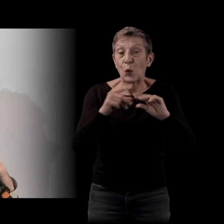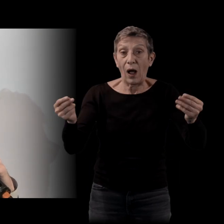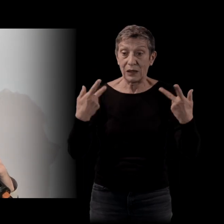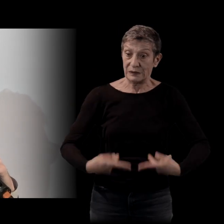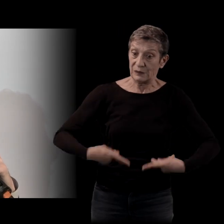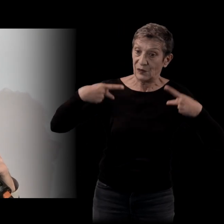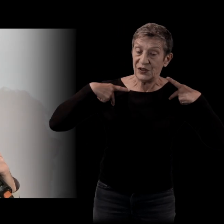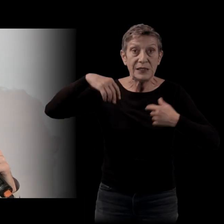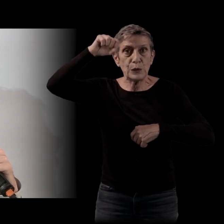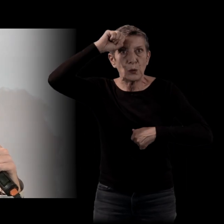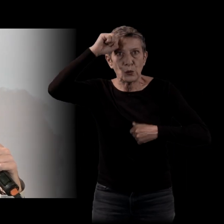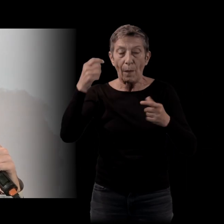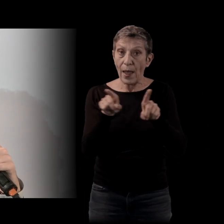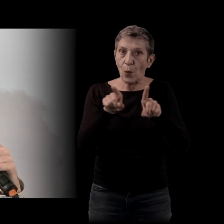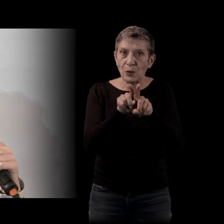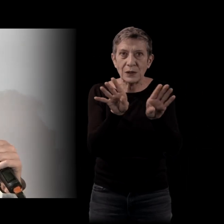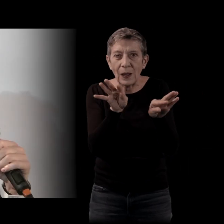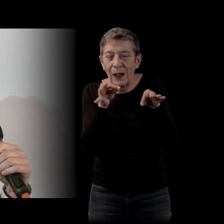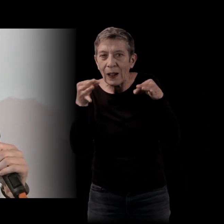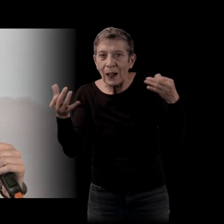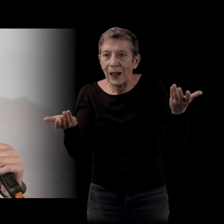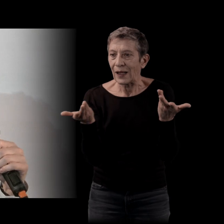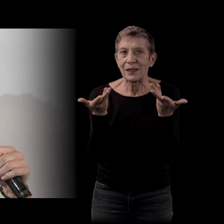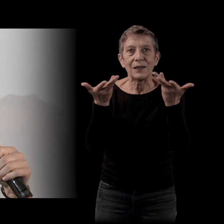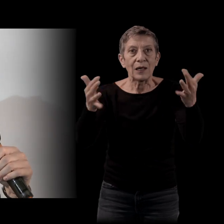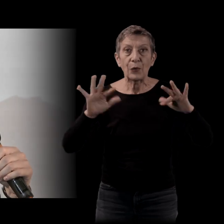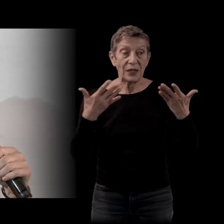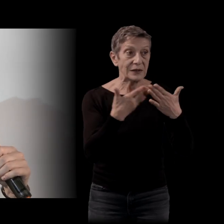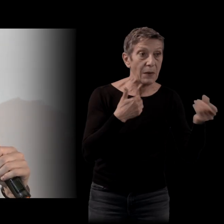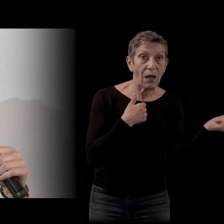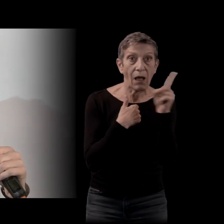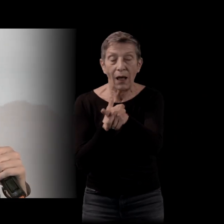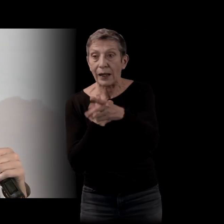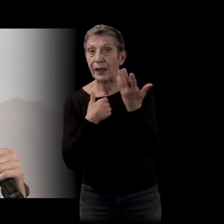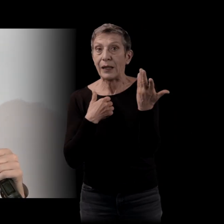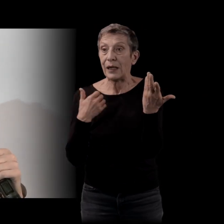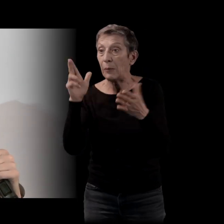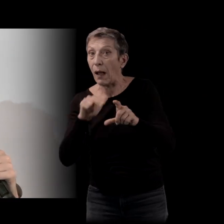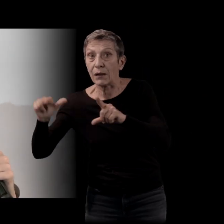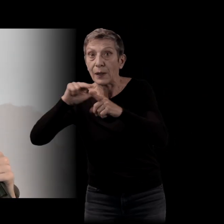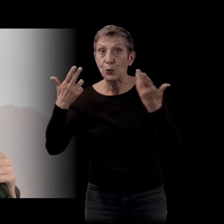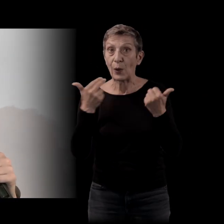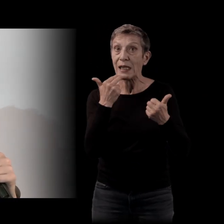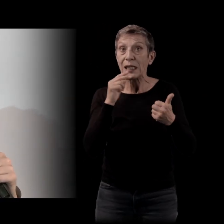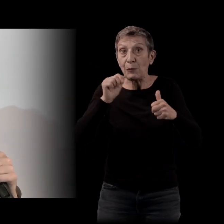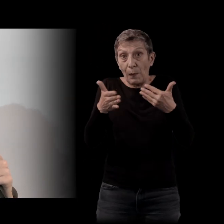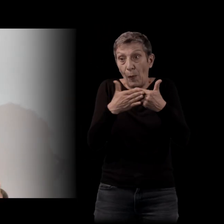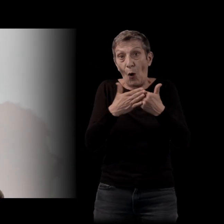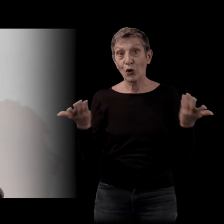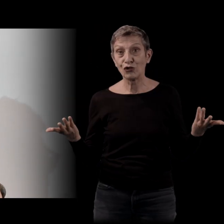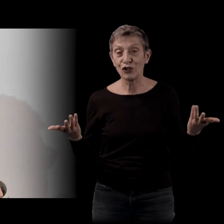qui fait que Minnelli et Rubens, peut-être que ce n pas si loin en qualité. Voilà. Donc, moi, je fais la partie de cette école-là. C